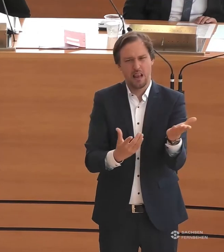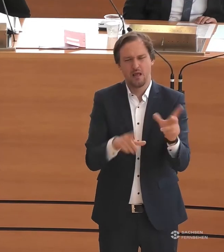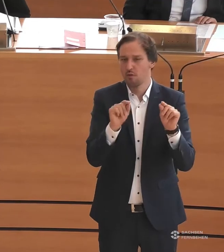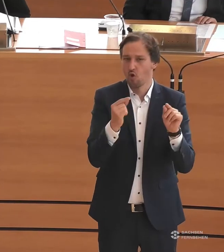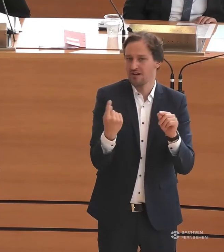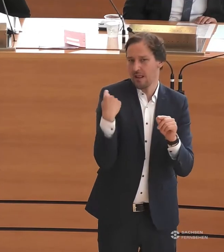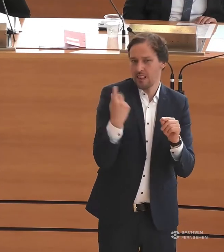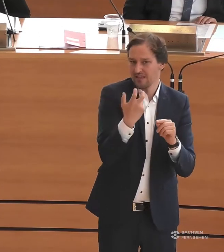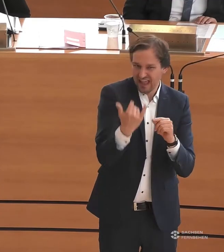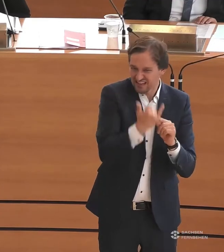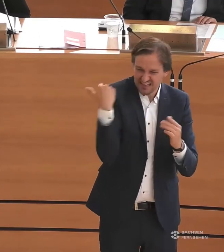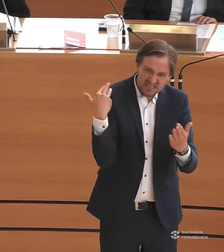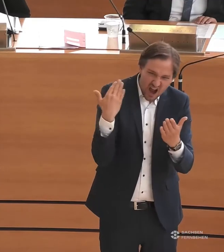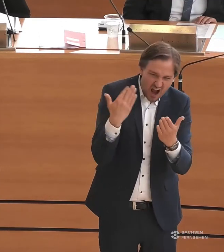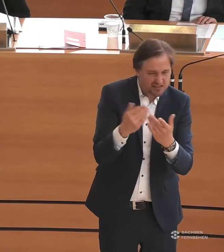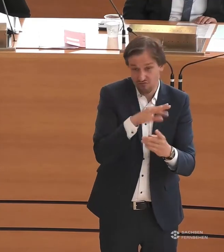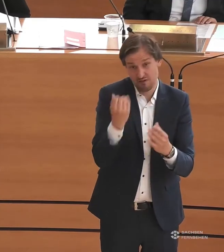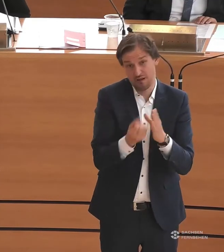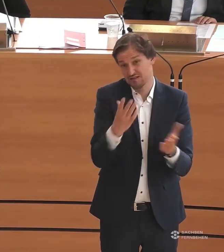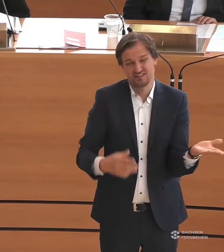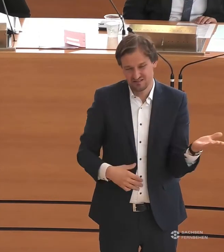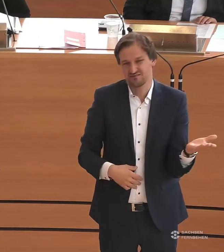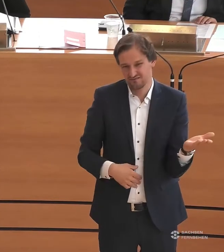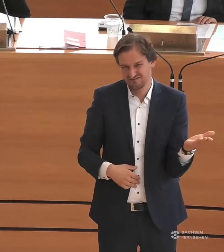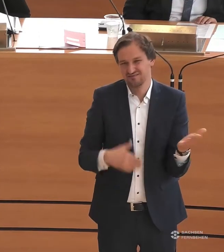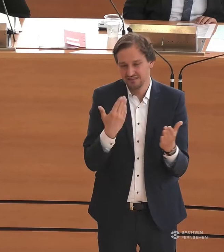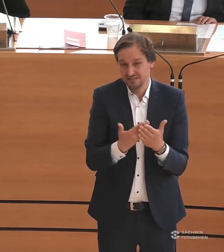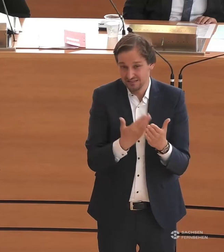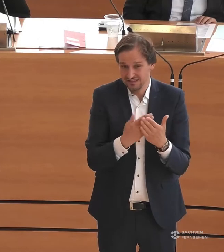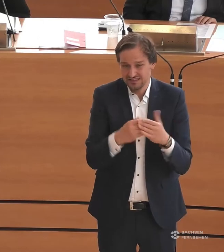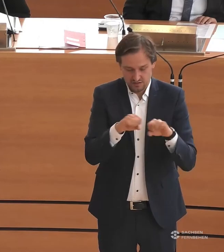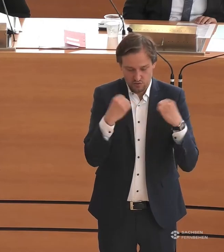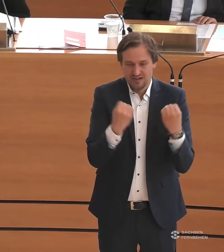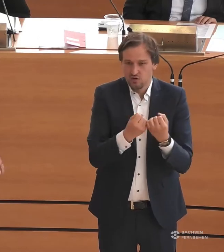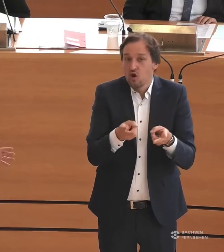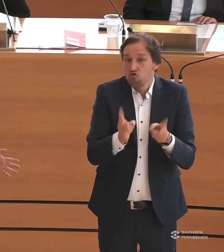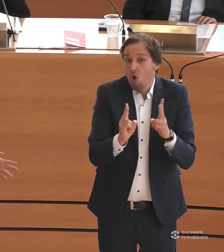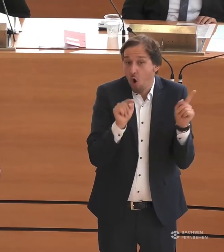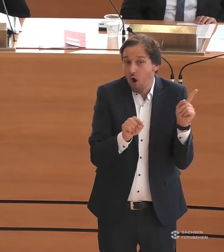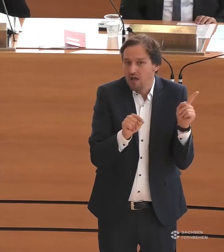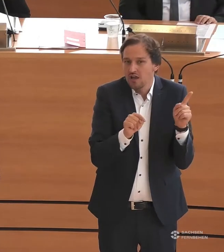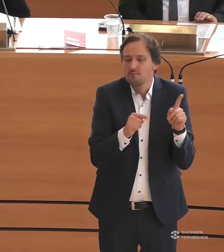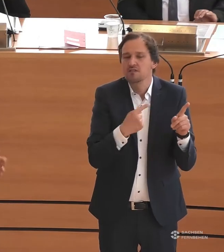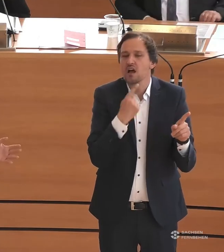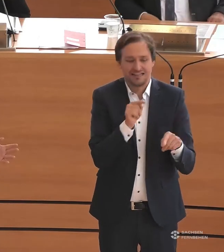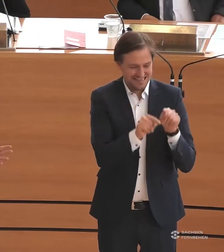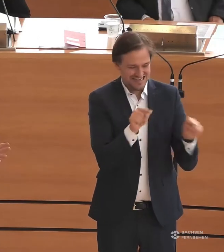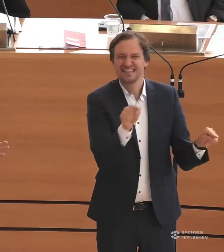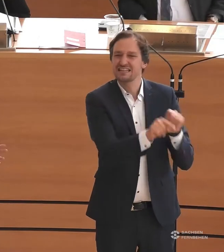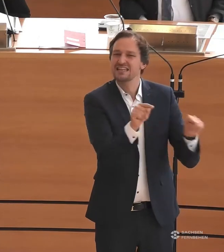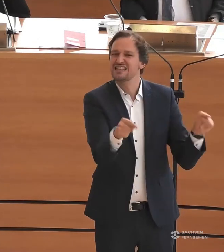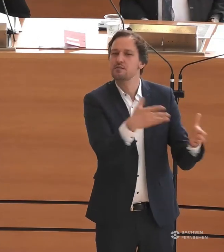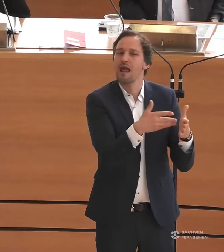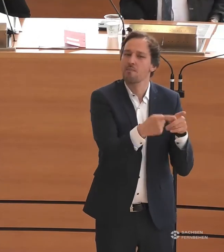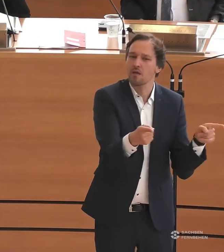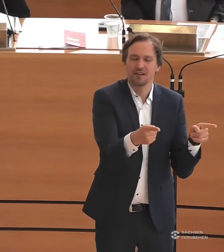30 Jahren da wahrscheinlich leider nicht so viel passiert ist. Denn noch immer sind wir in der Situation, dass wir ganz oft über Menschen sprechen, anstatt